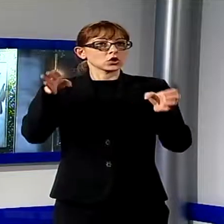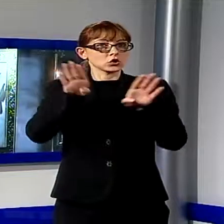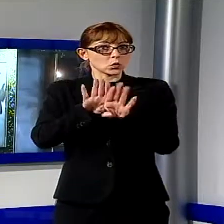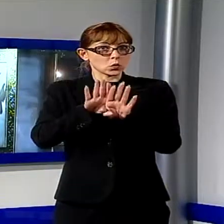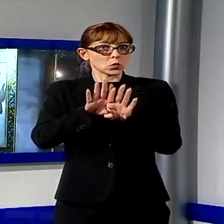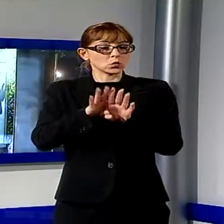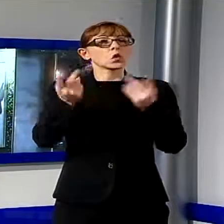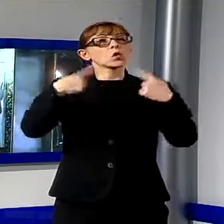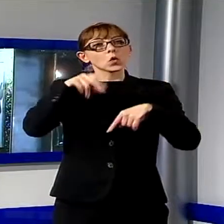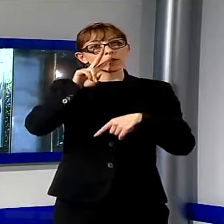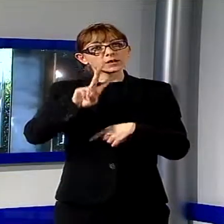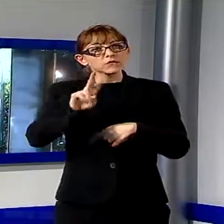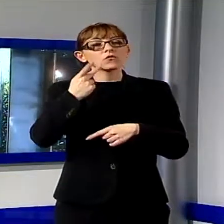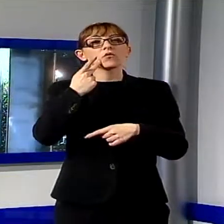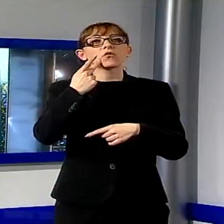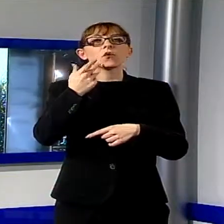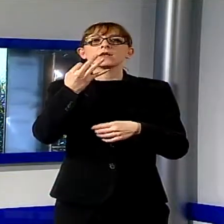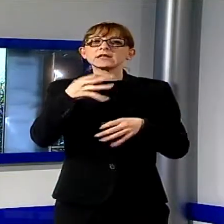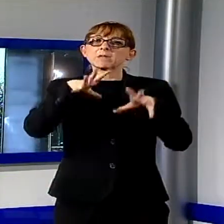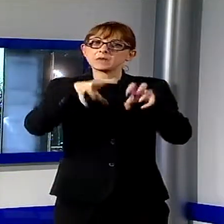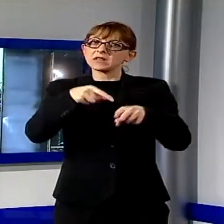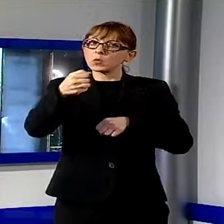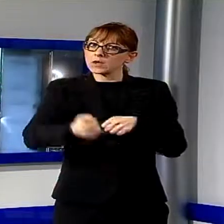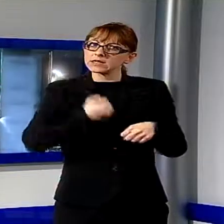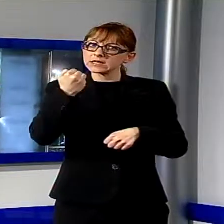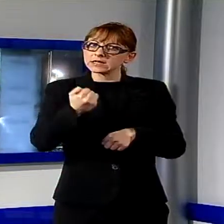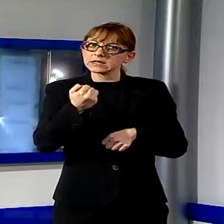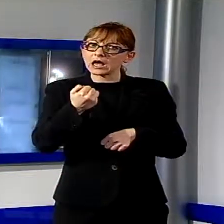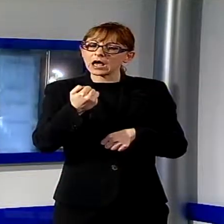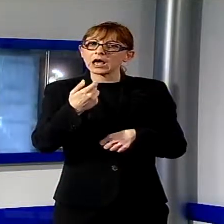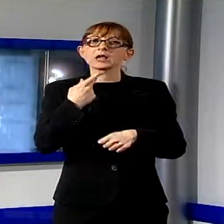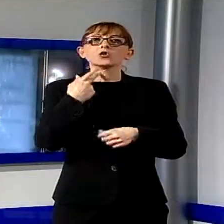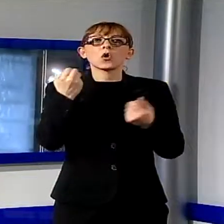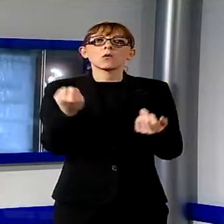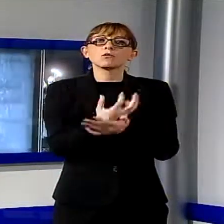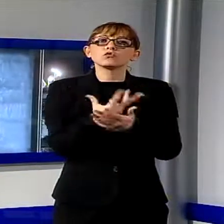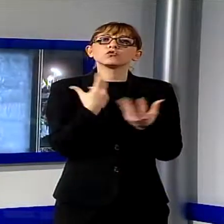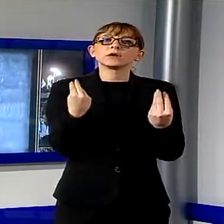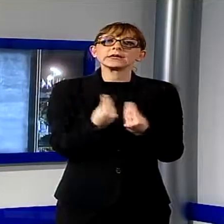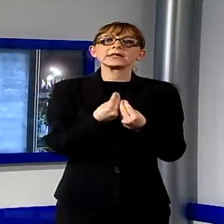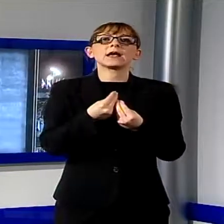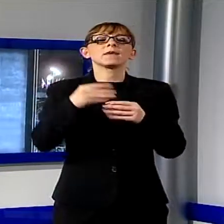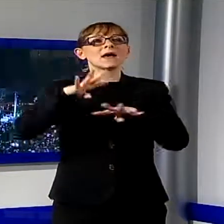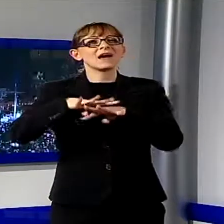Quest'anno ci ha visto impegnati in una coproduzione con Rete Versilia senza precedenti. Noi TV e Rete